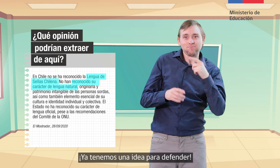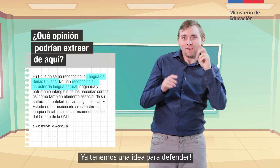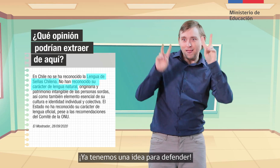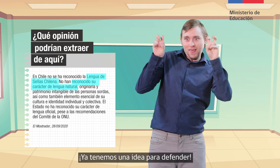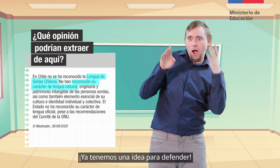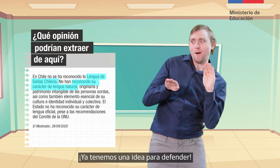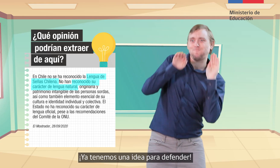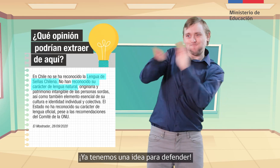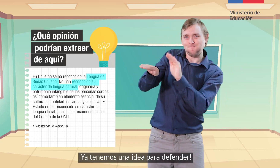defender!